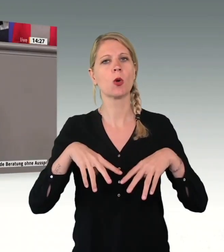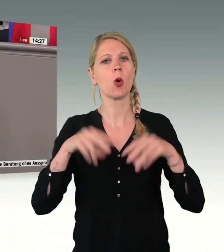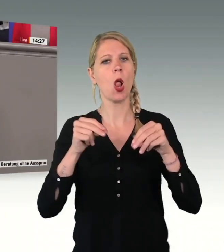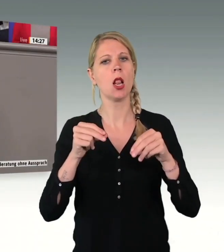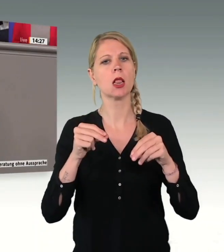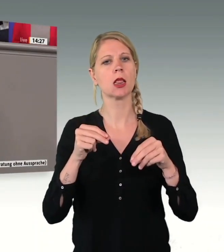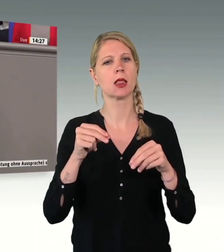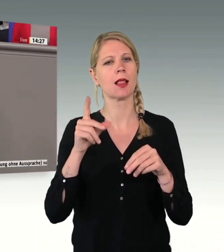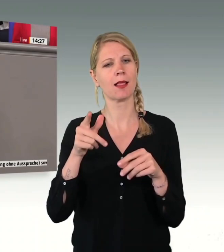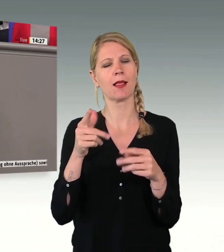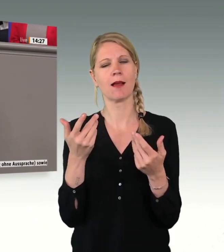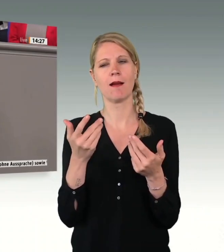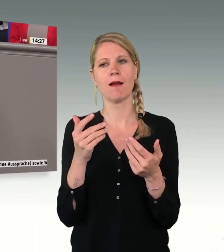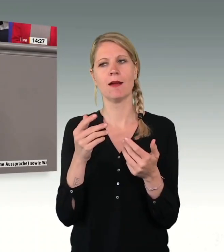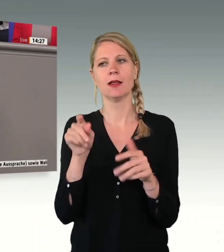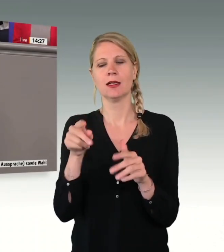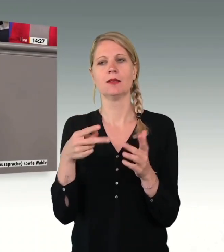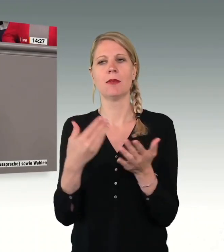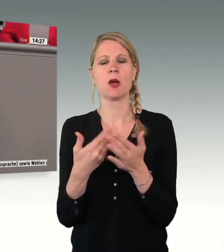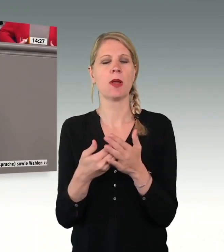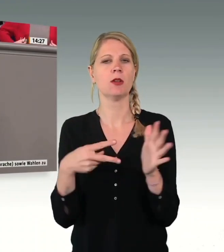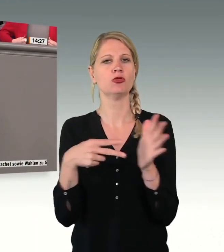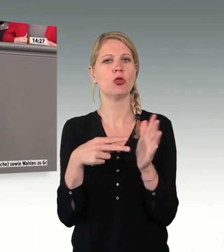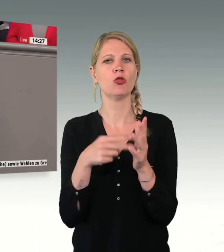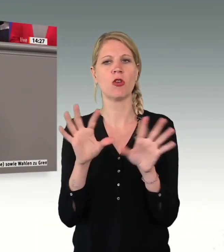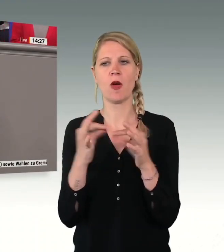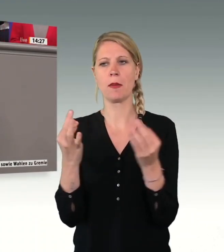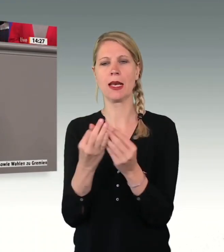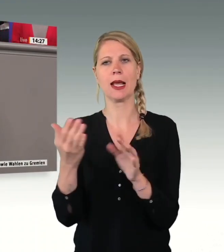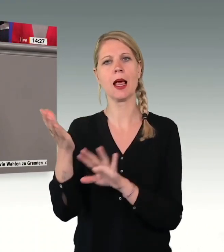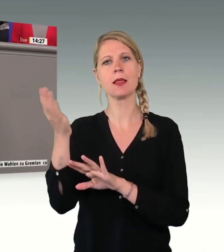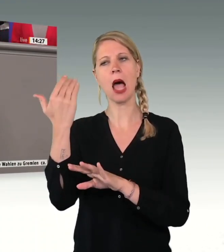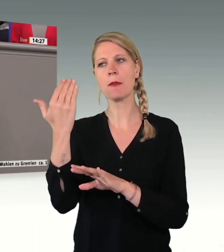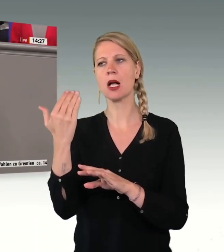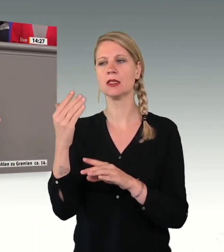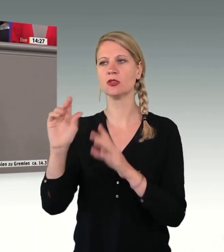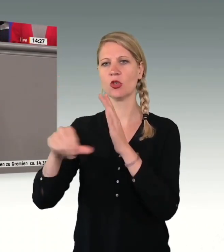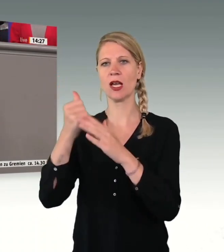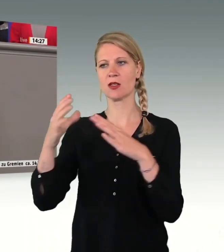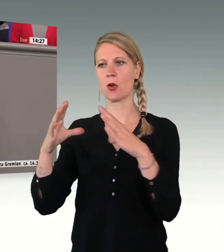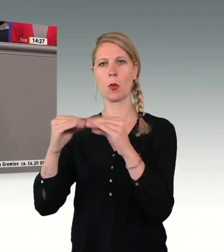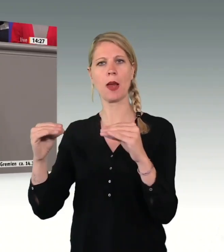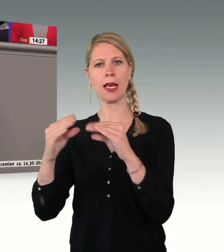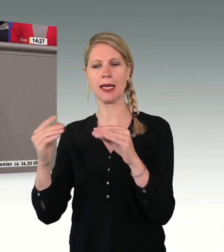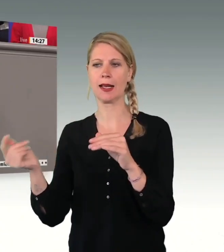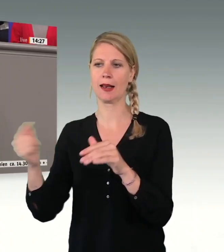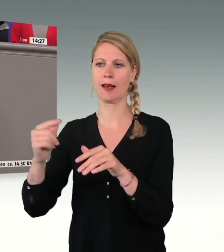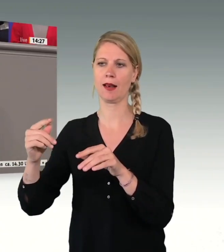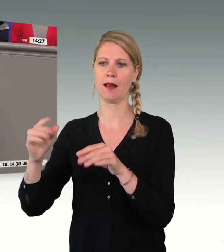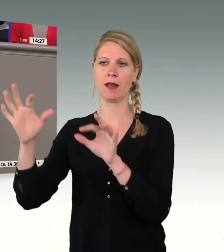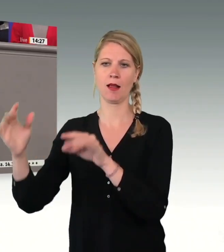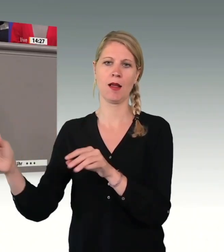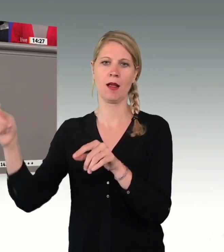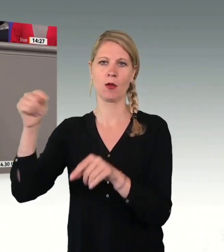ursprünglich nach Rumänien geflohen, aufgrund des unzureichenden Asylsystems dort aber weiter nach Deutschland eingereist.